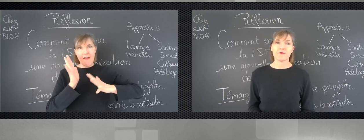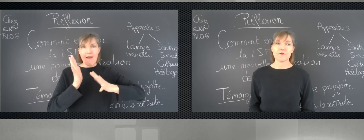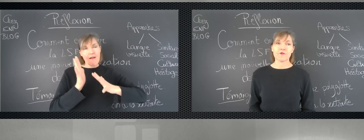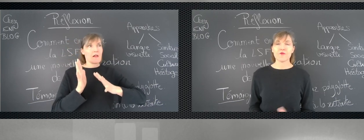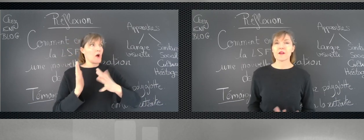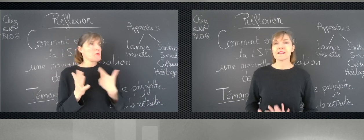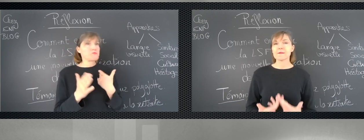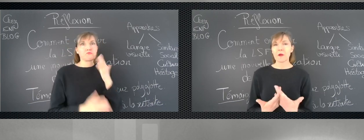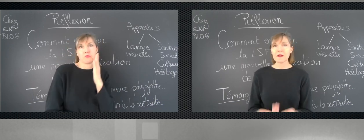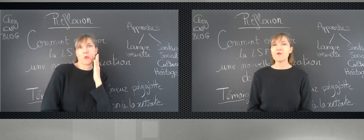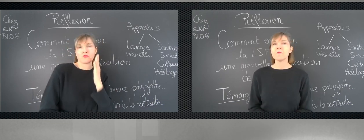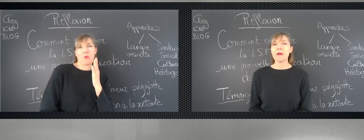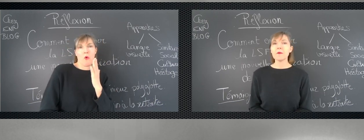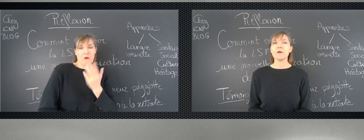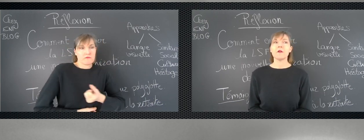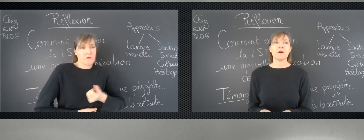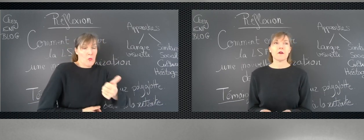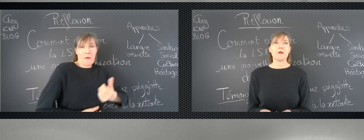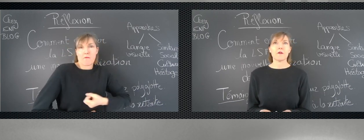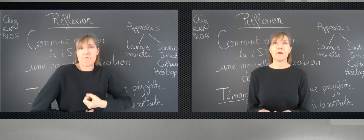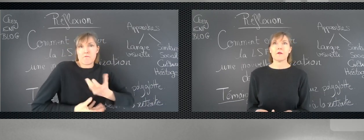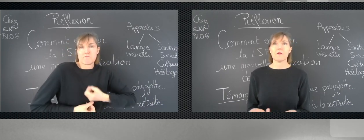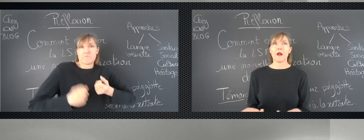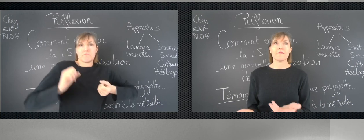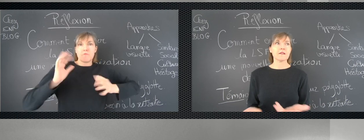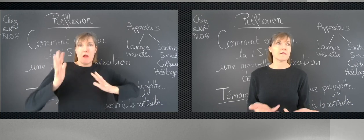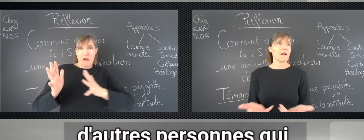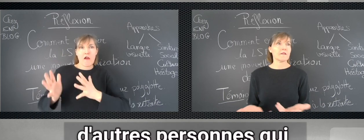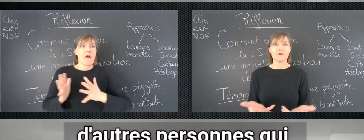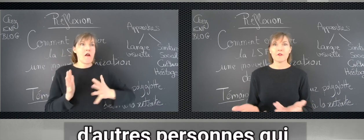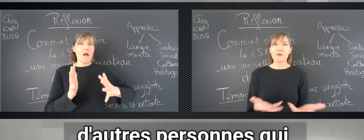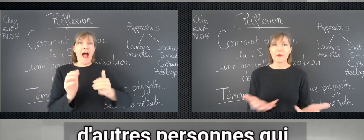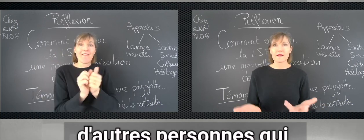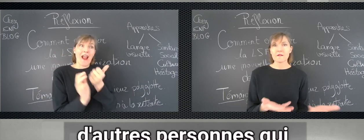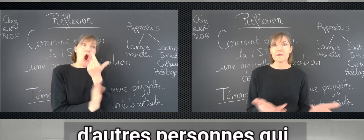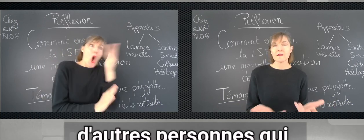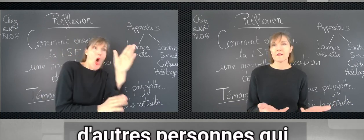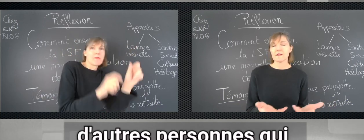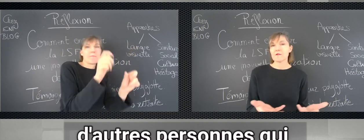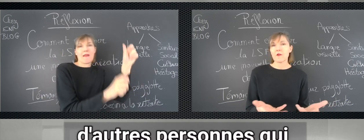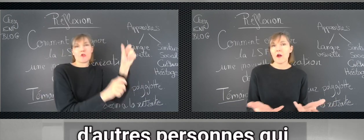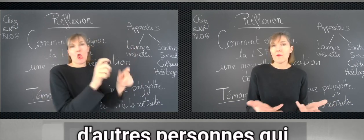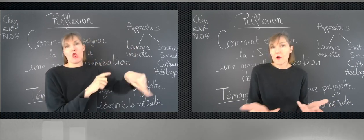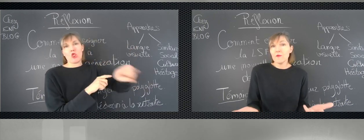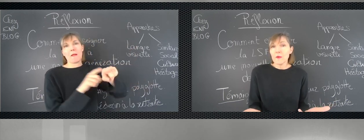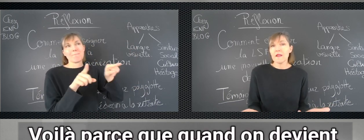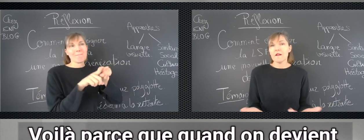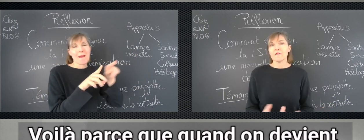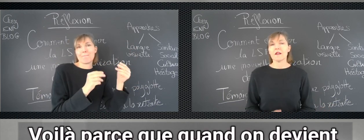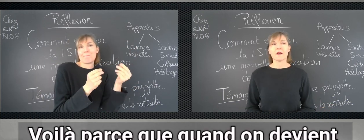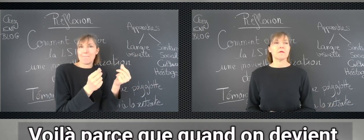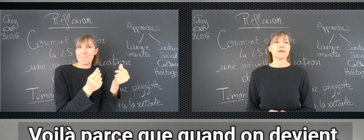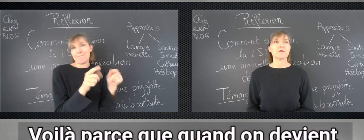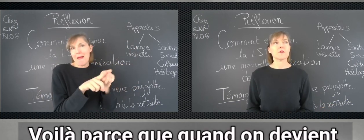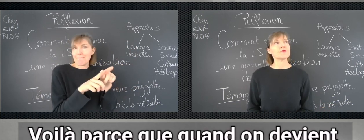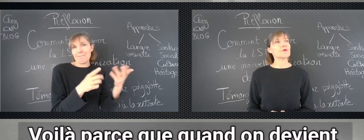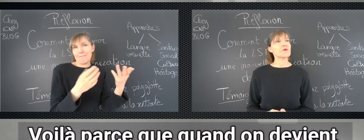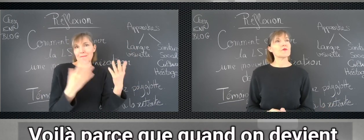pouvoir s'exprimer lui-même avec d'autres personnes qui sont un peu comme lui. Voilà. Parce que quand on devient